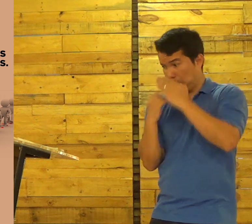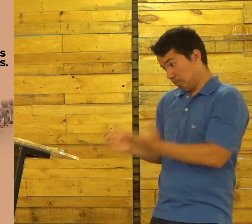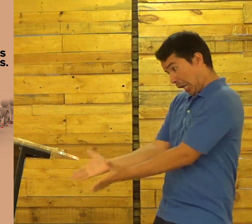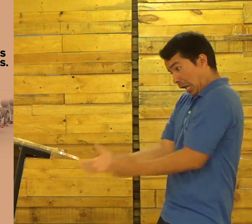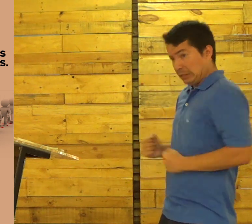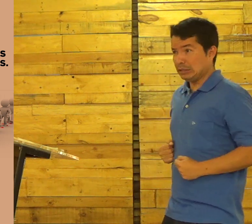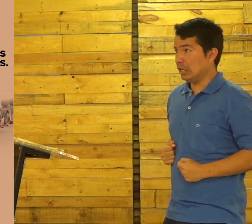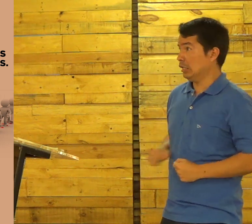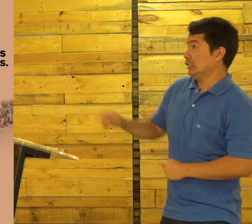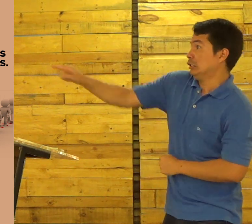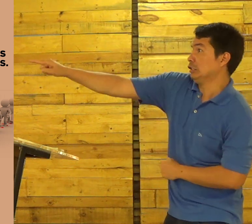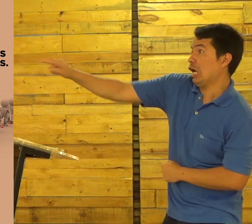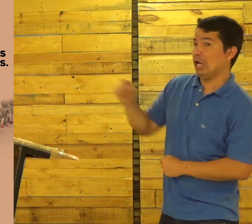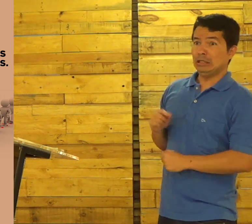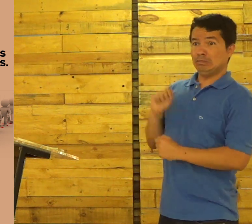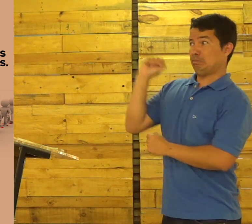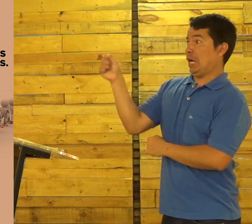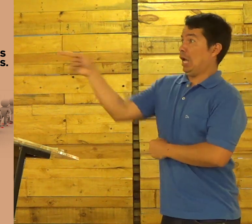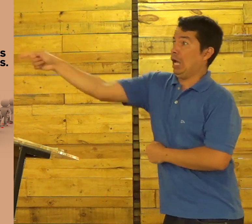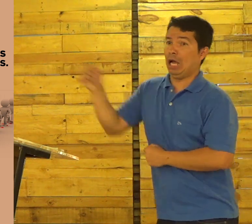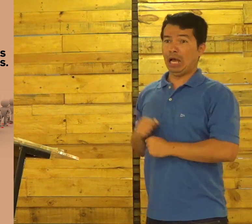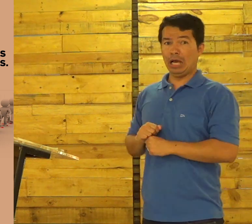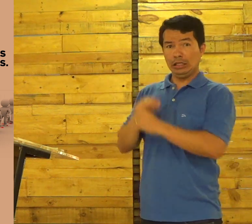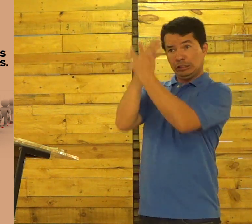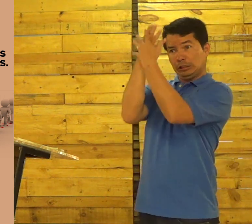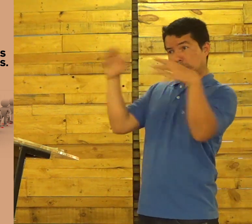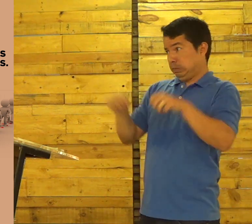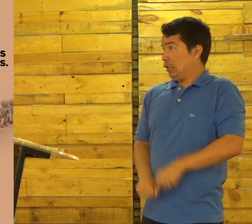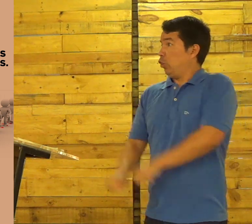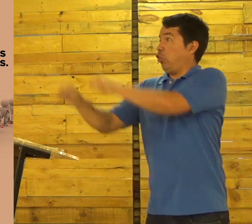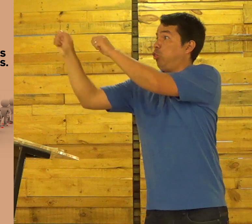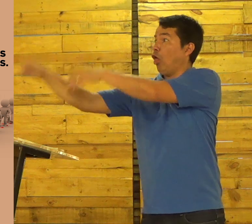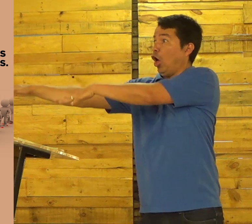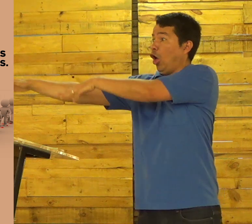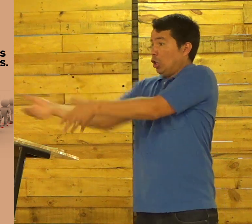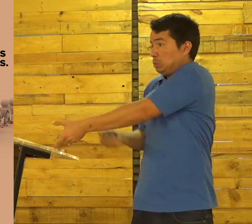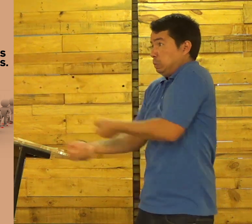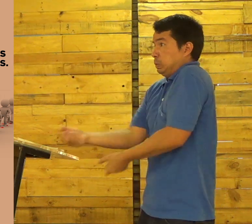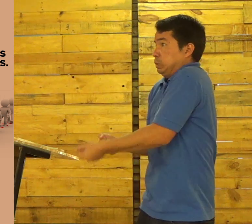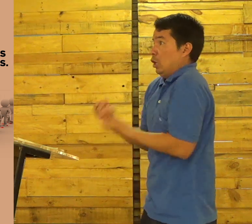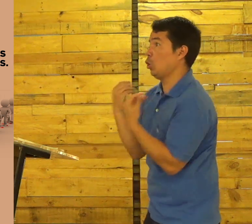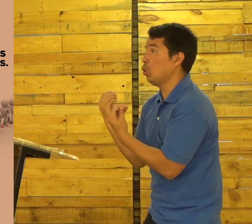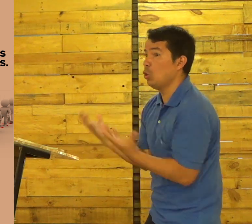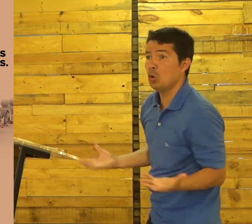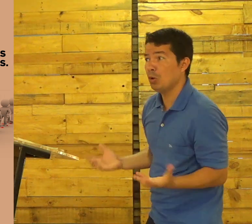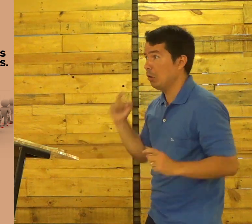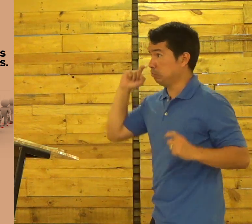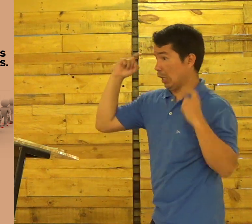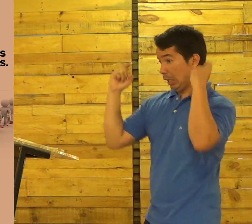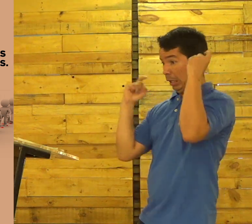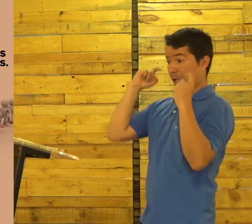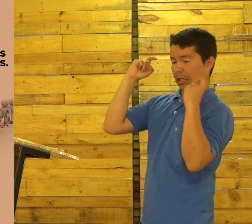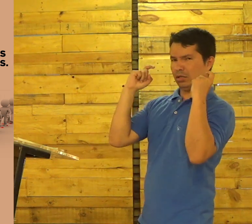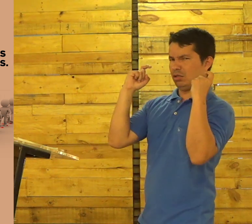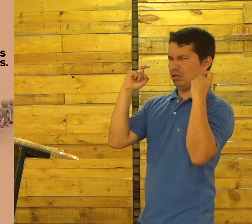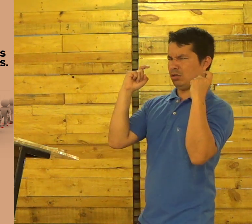rede Com a minha empresa Que está lá E o peixe Eu tenho que jogar Como é que vai ser? Estou